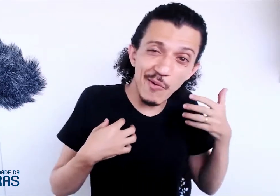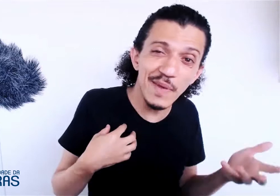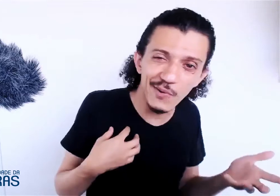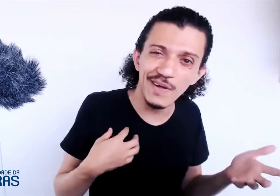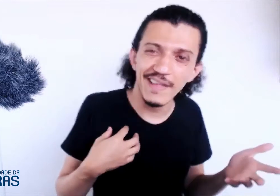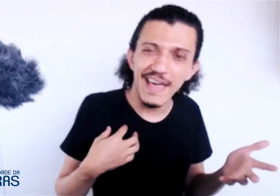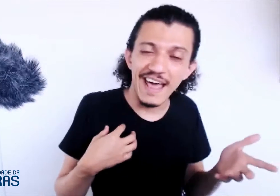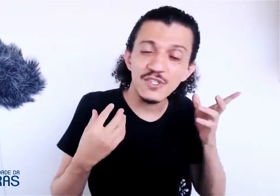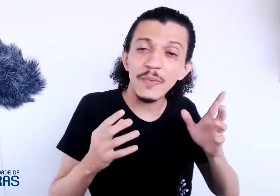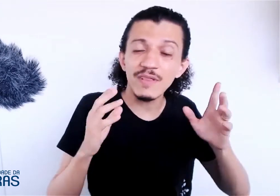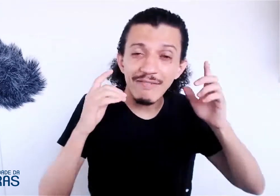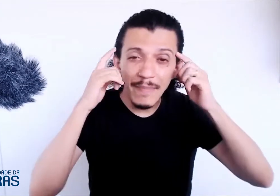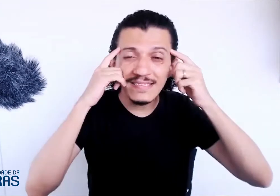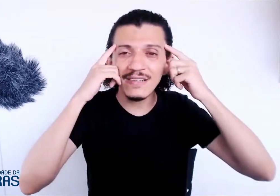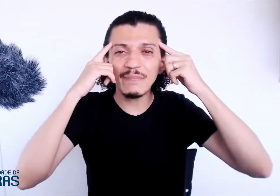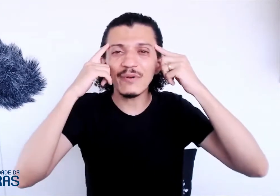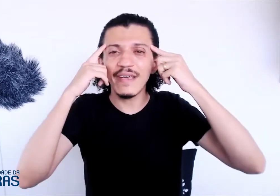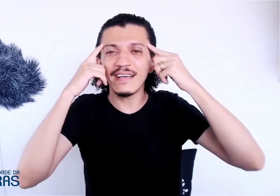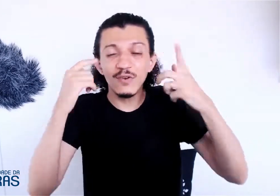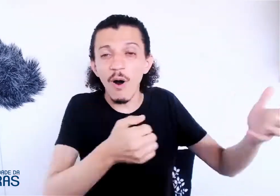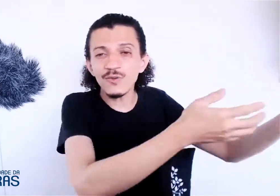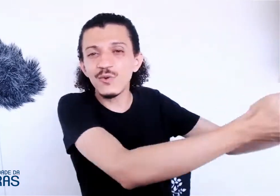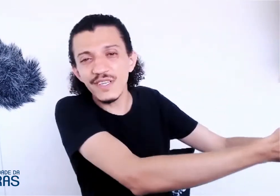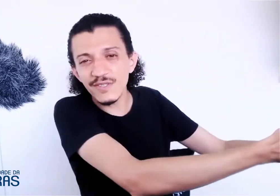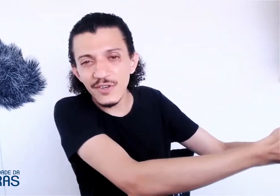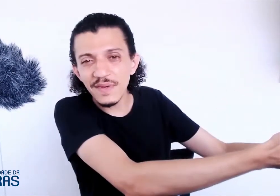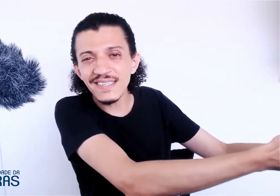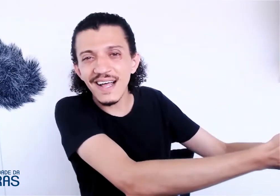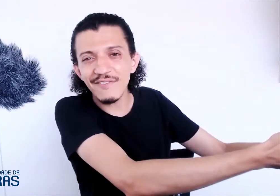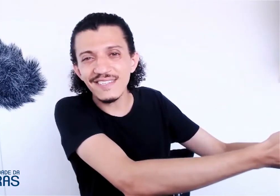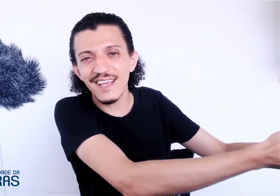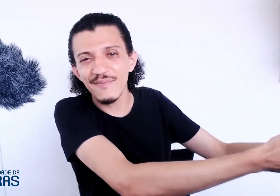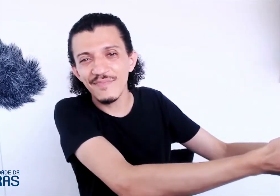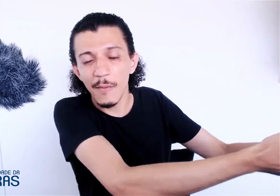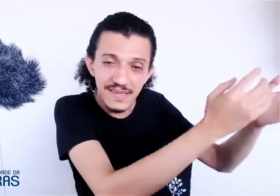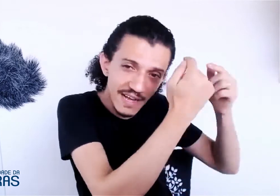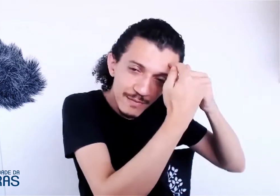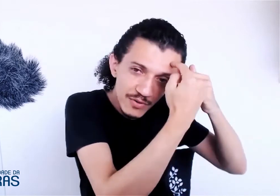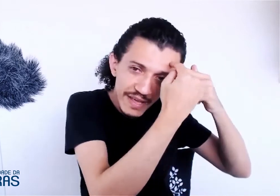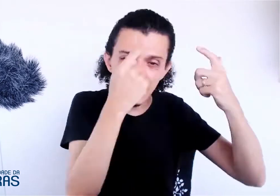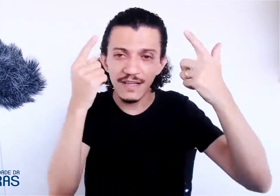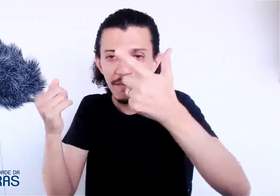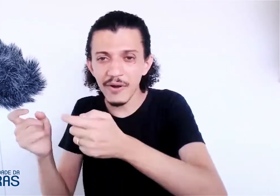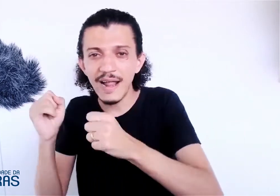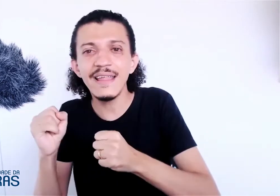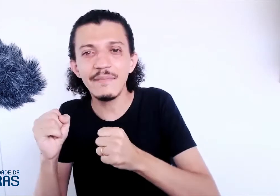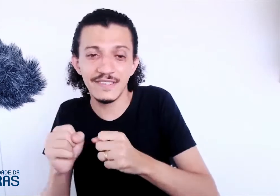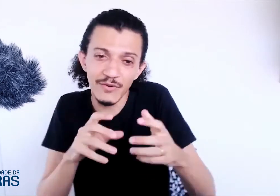comigo. Era só porque eu estava pensando em português, igual os cursinhos tinham me ensinado a fazer. Eu pensava em português para olhar Libras, eu não